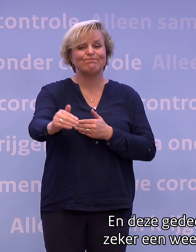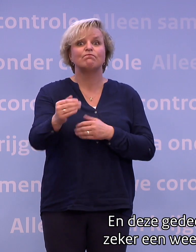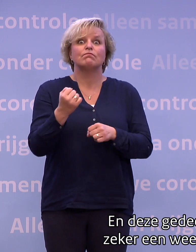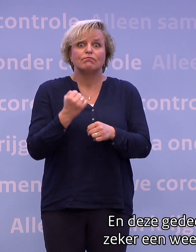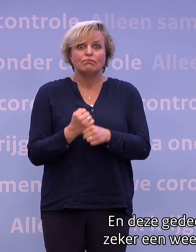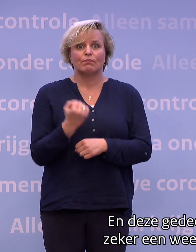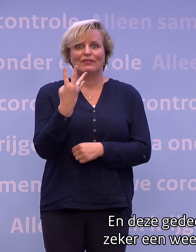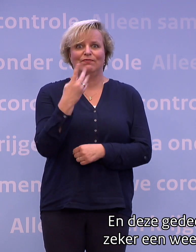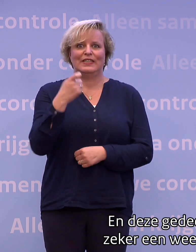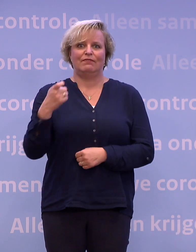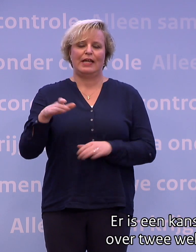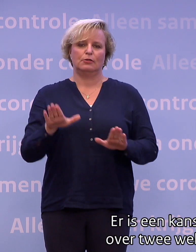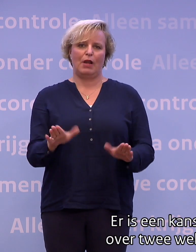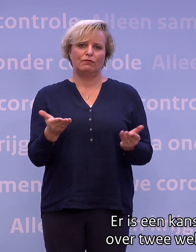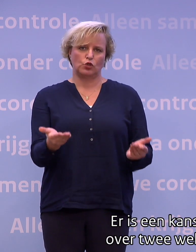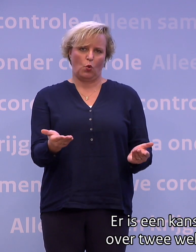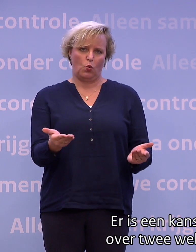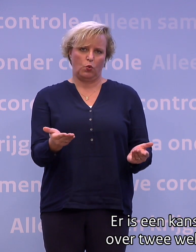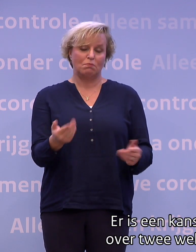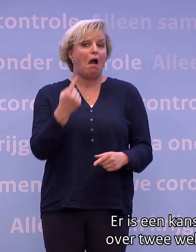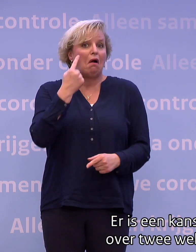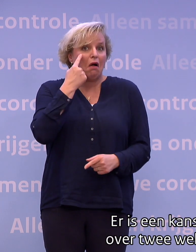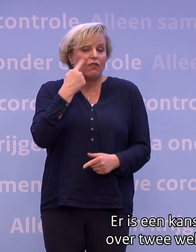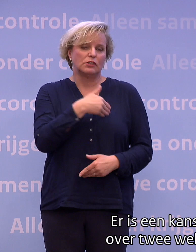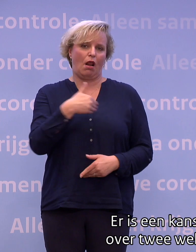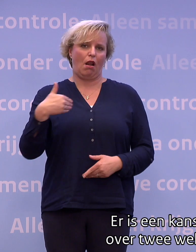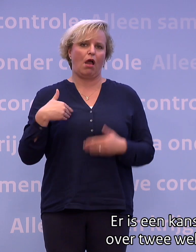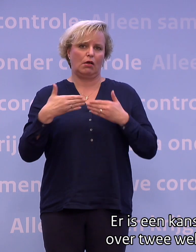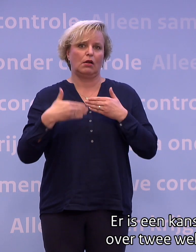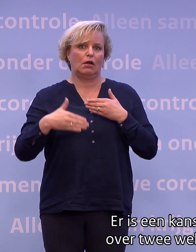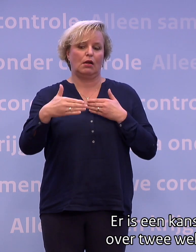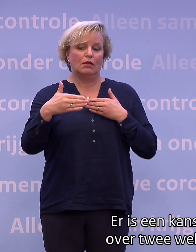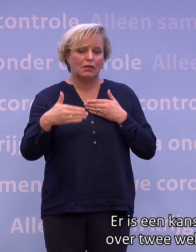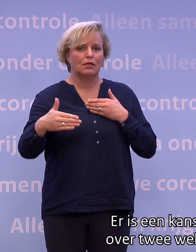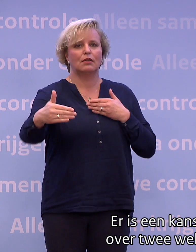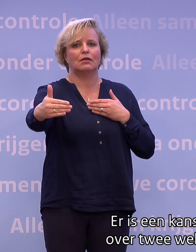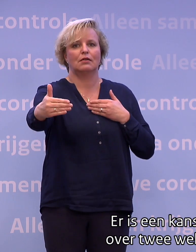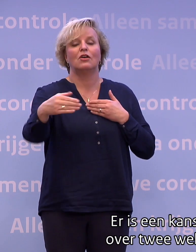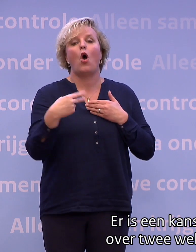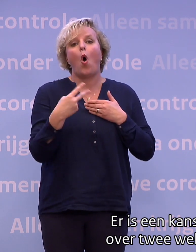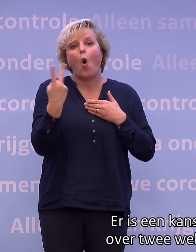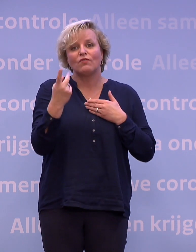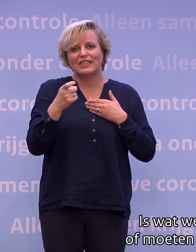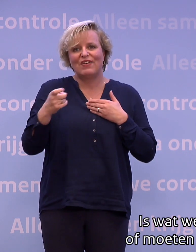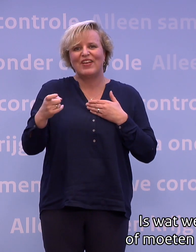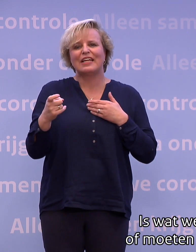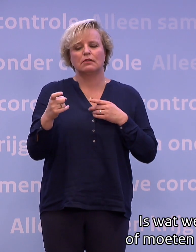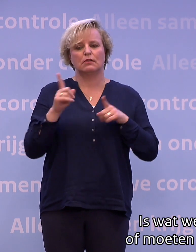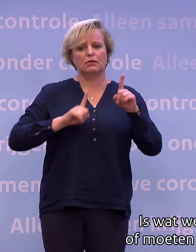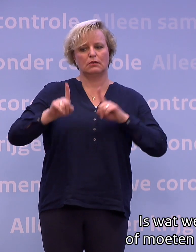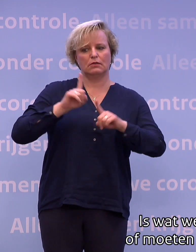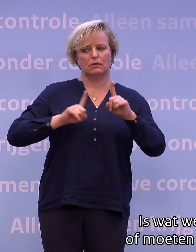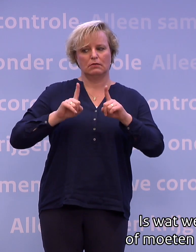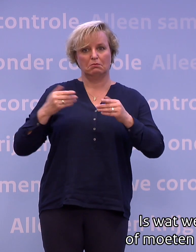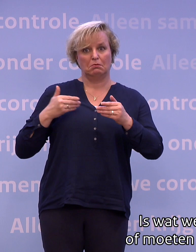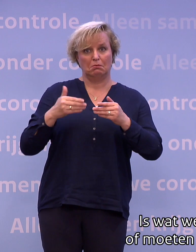moeten volhouden. Er is een kans dat het langer duurt, maar over twee weken maken we de balans op. Is wat we nu